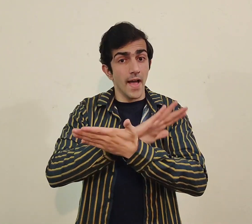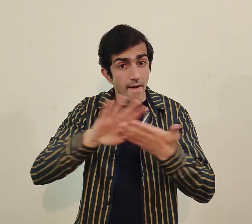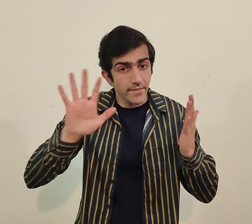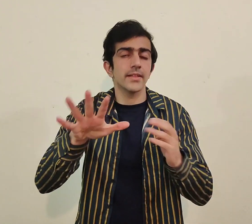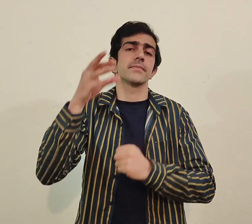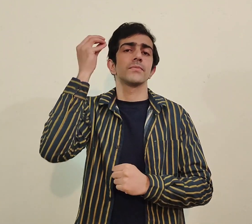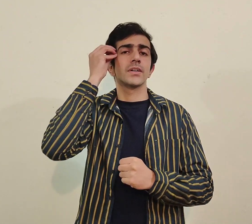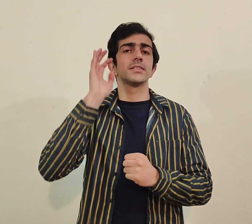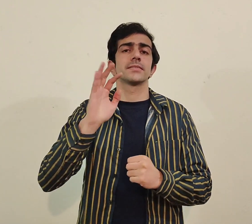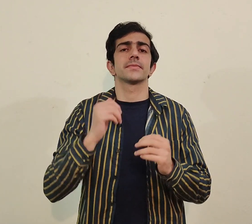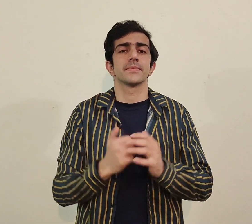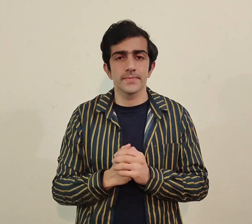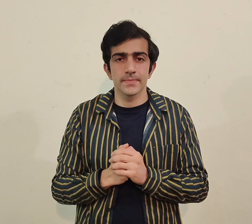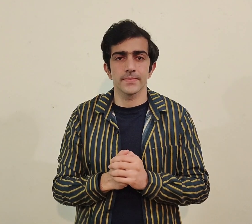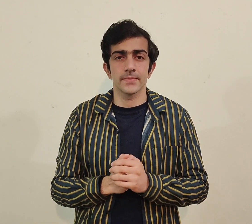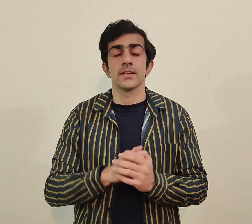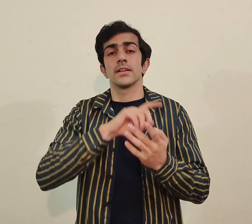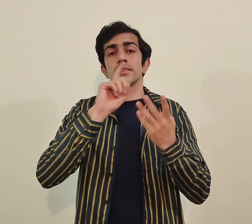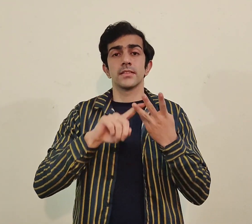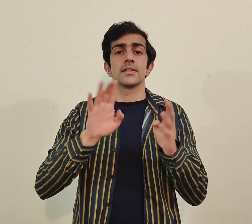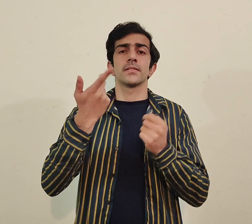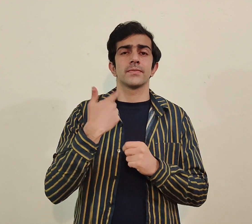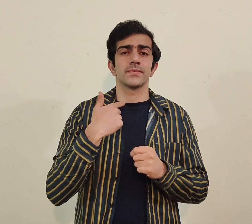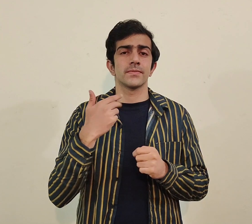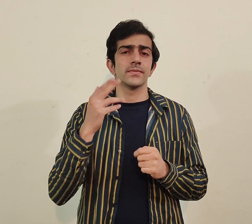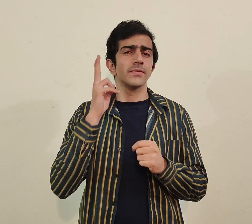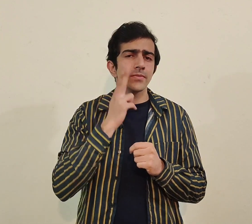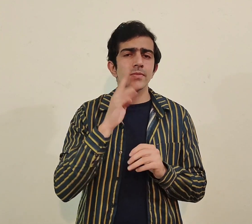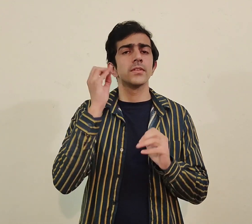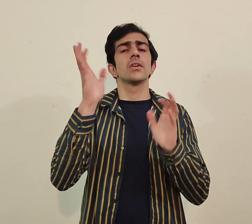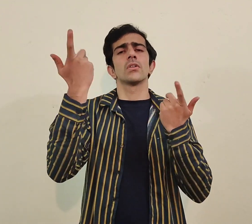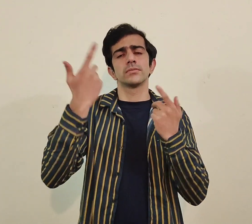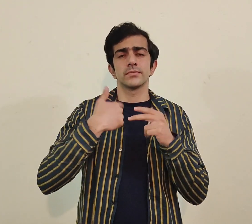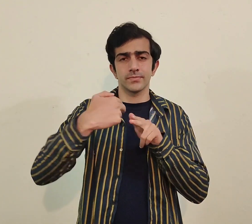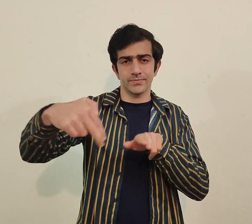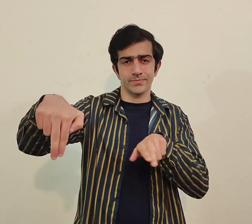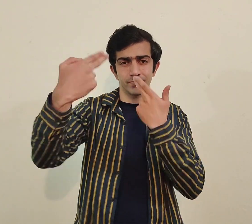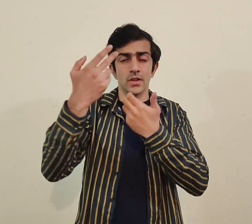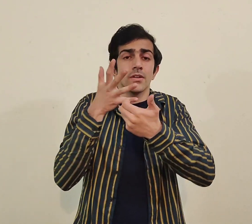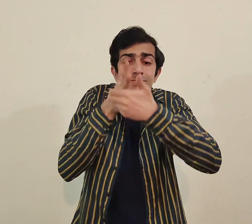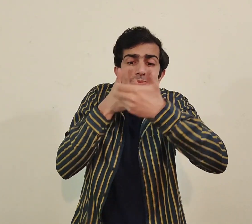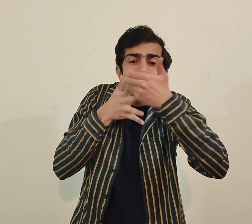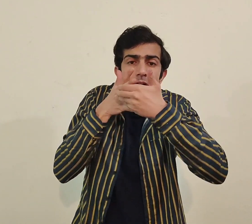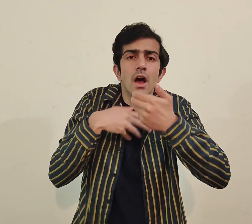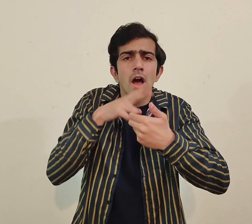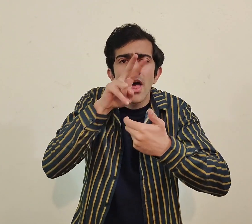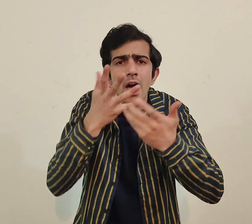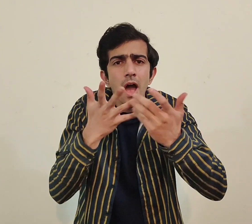تو مجھے نہیں سمجھ جائے گی ایز ایڈیف پرسن اور تیسری بات لائک جیسے بہت سے ڈیف لوگ ہیں جب ویڈیو کال کر رہی ہوتے ہیں تو